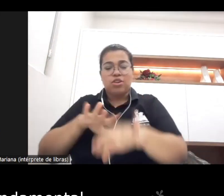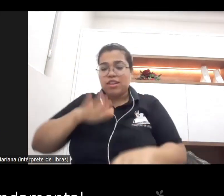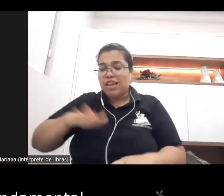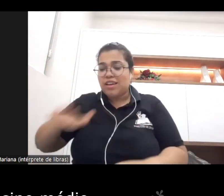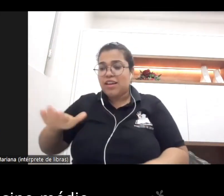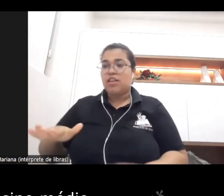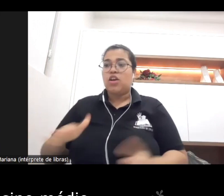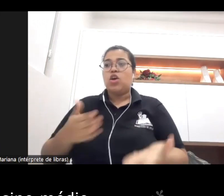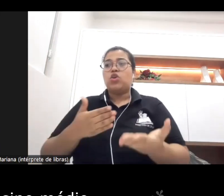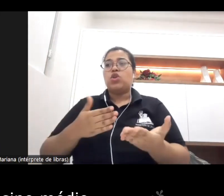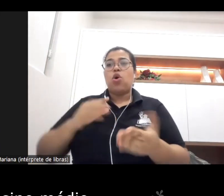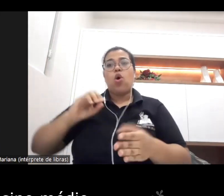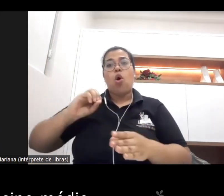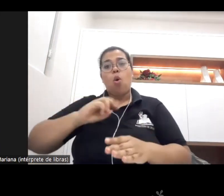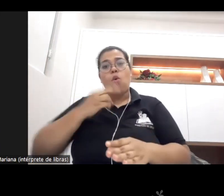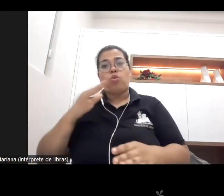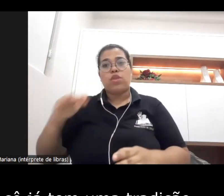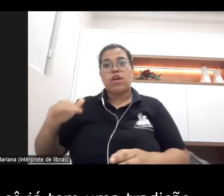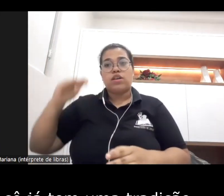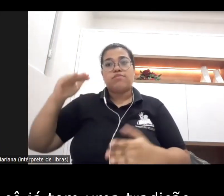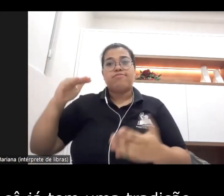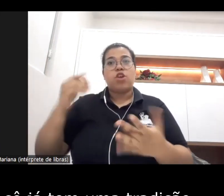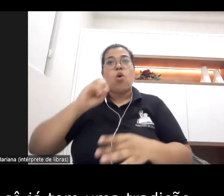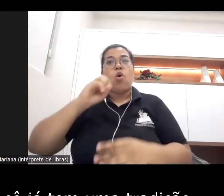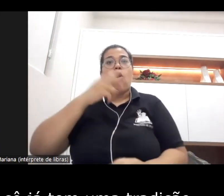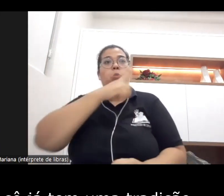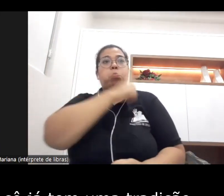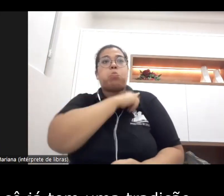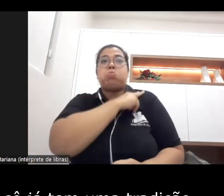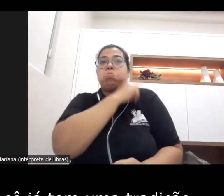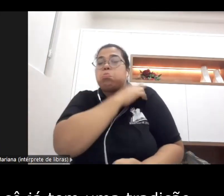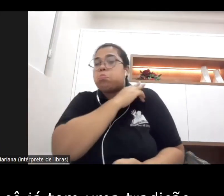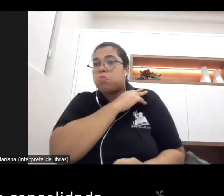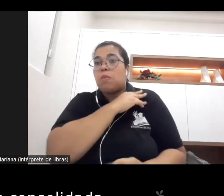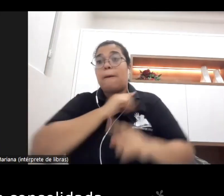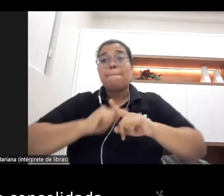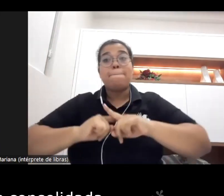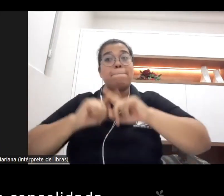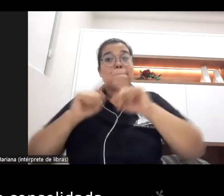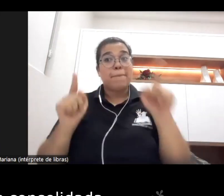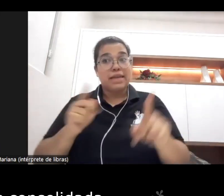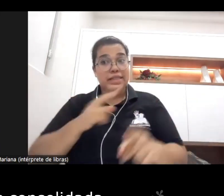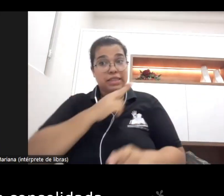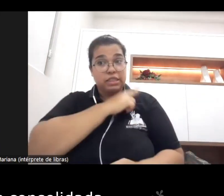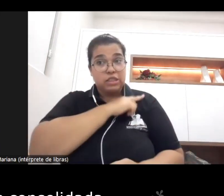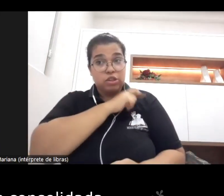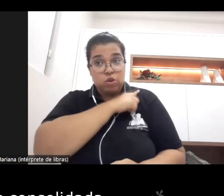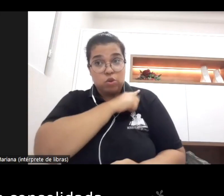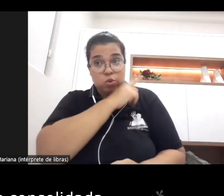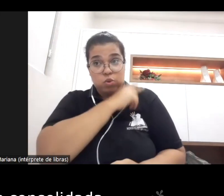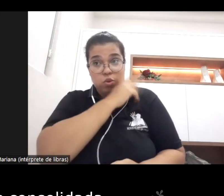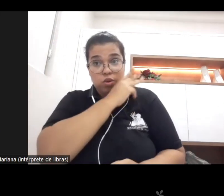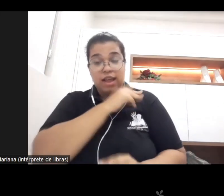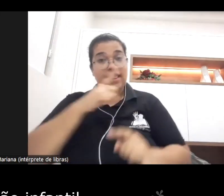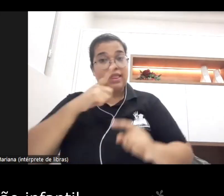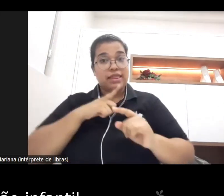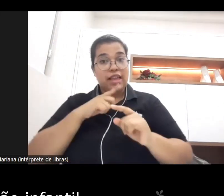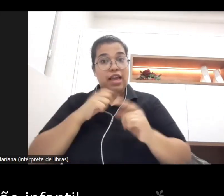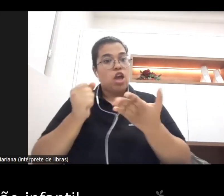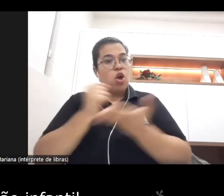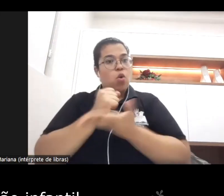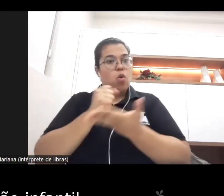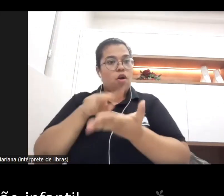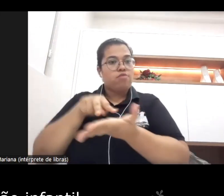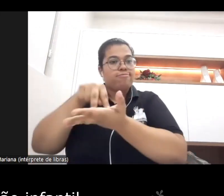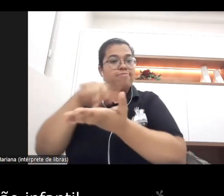e nem no ensino médio embora no ensino médio você já tenha uma tradição um pouco mais consolidada e na